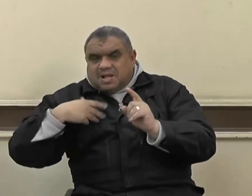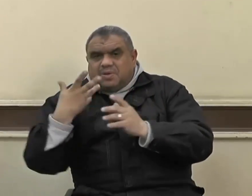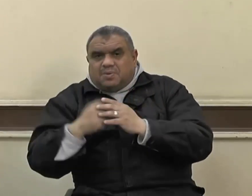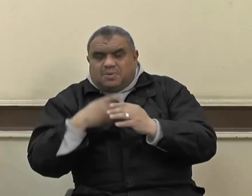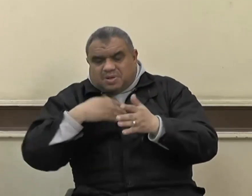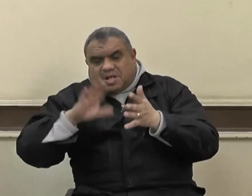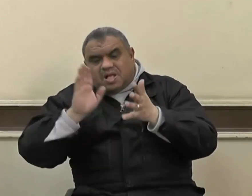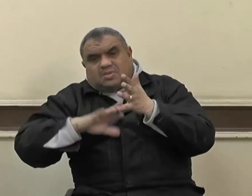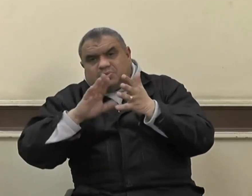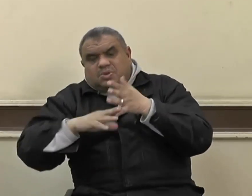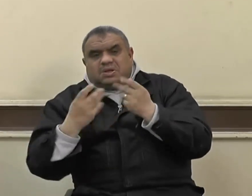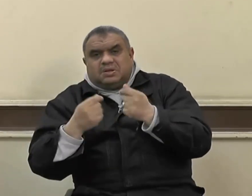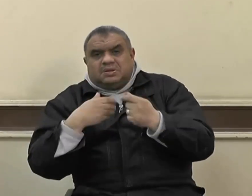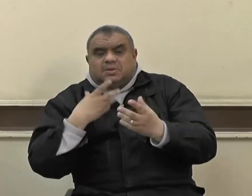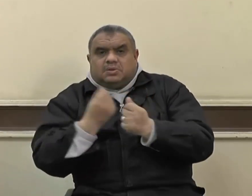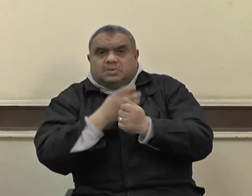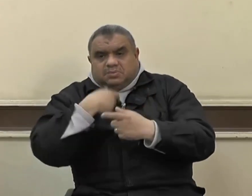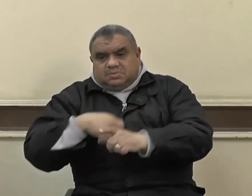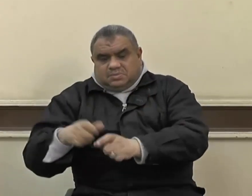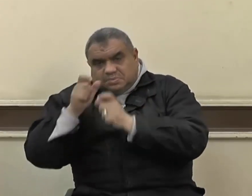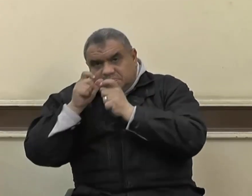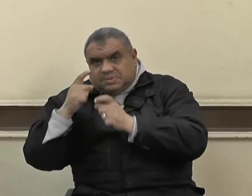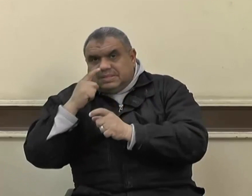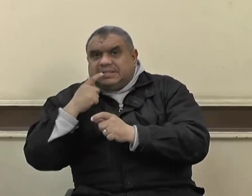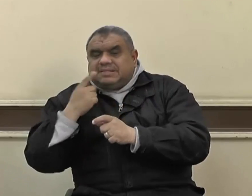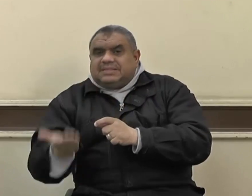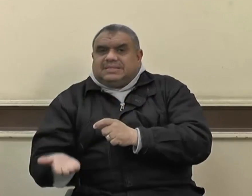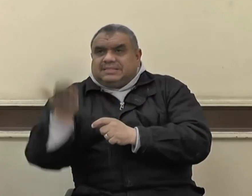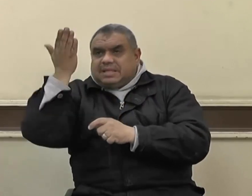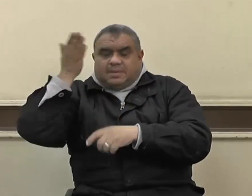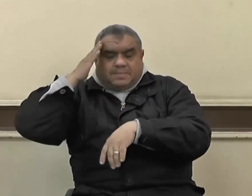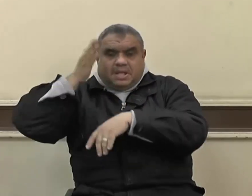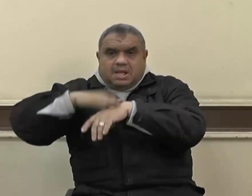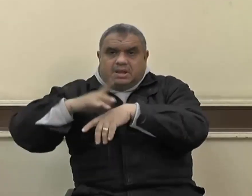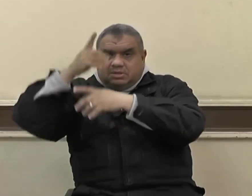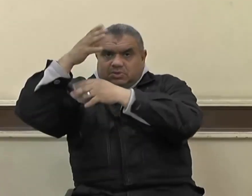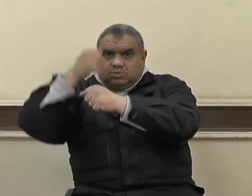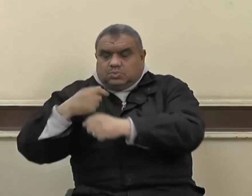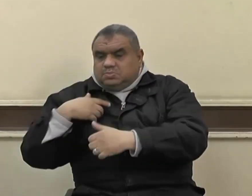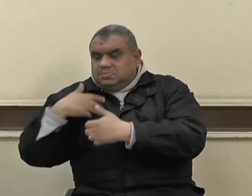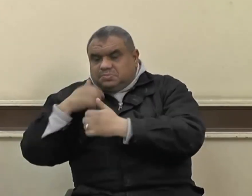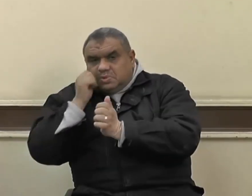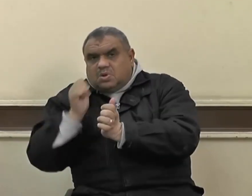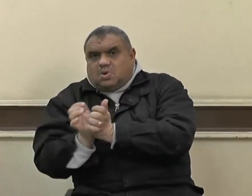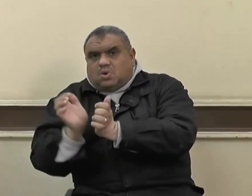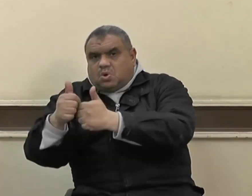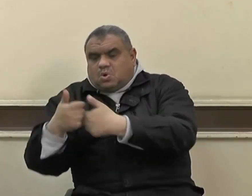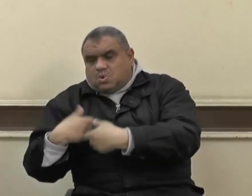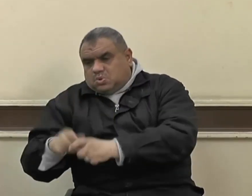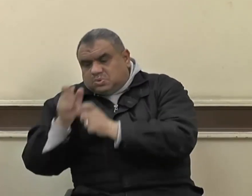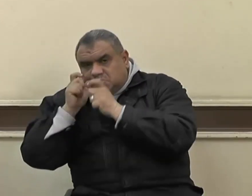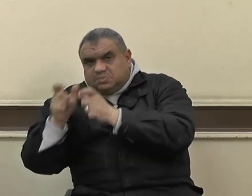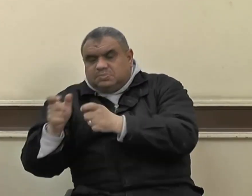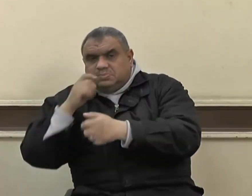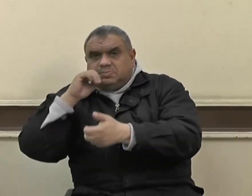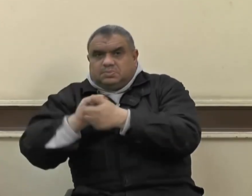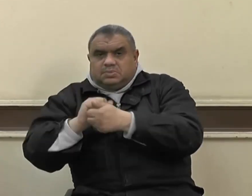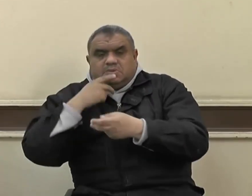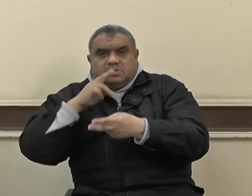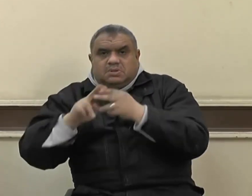إن من واجبنا نحو أسر شهدائنا أن نوفر لهم الحياة الآمنة المستقرة فقد استشهد